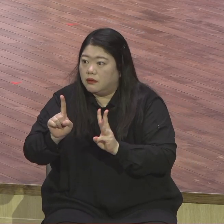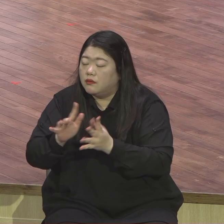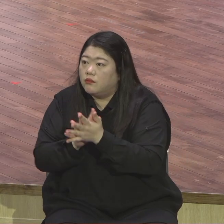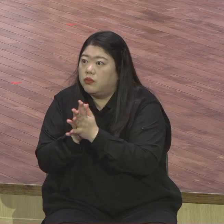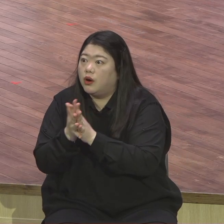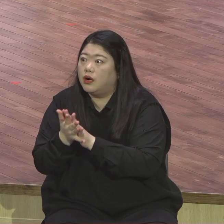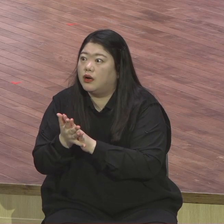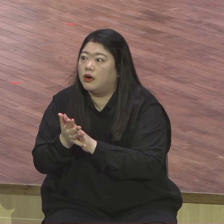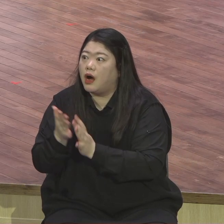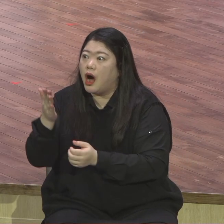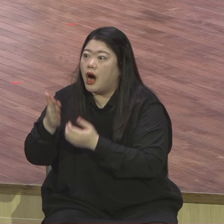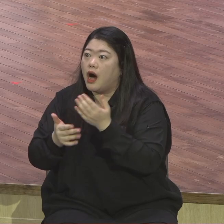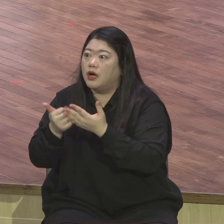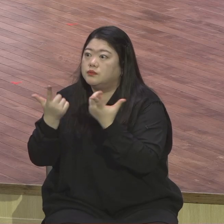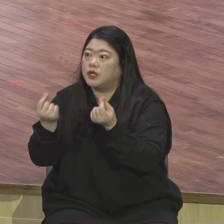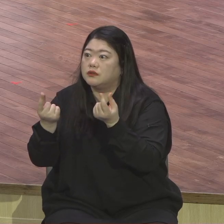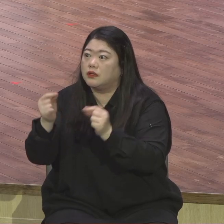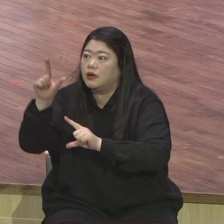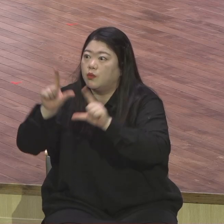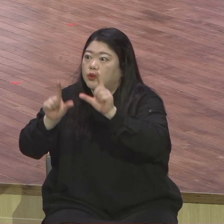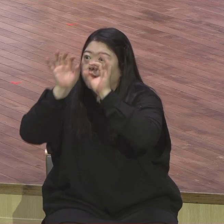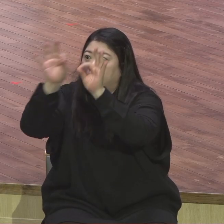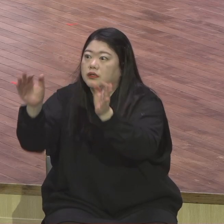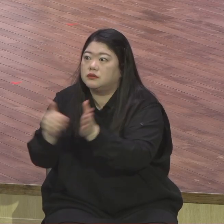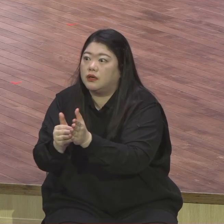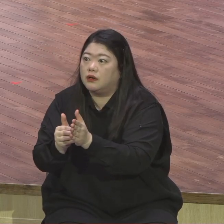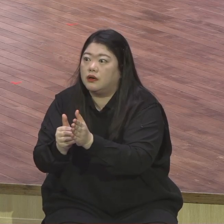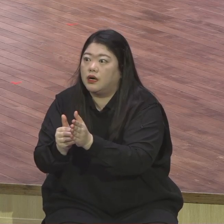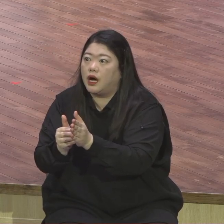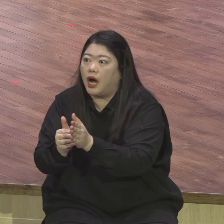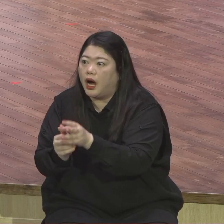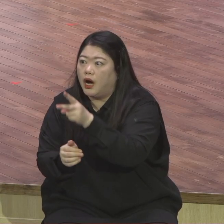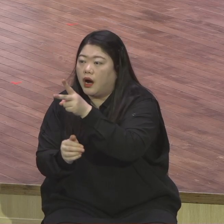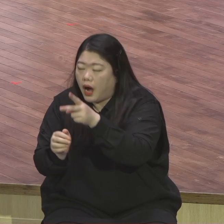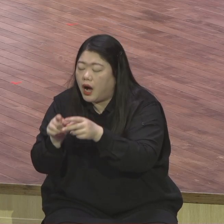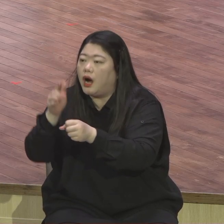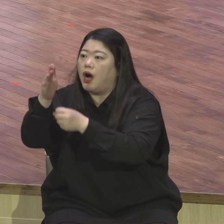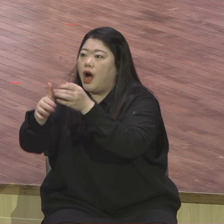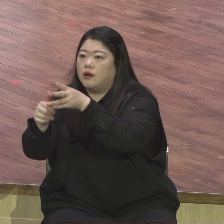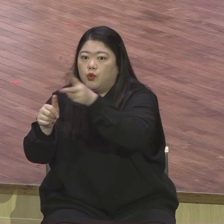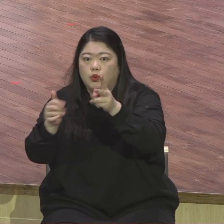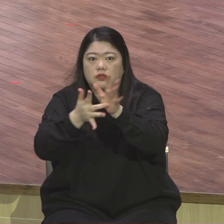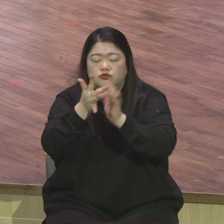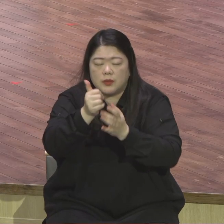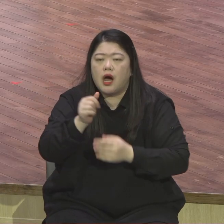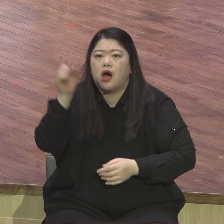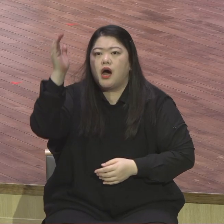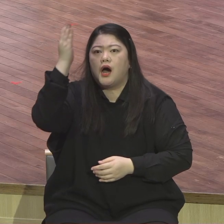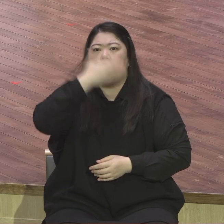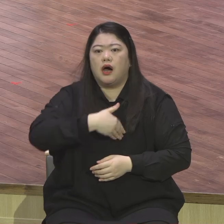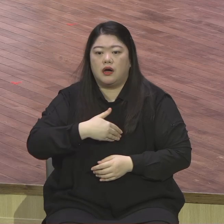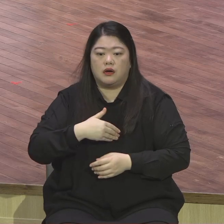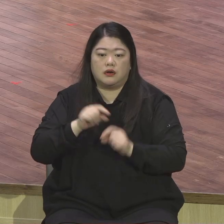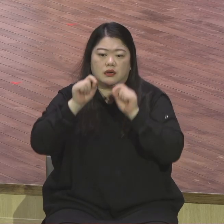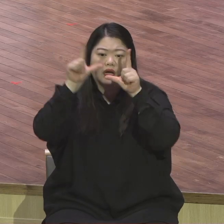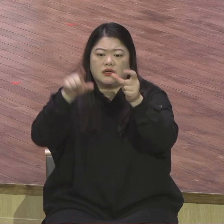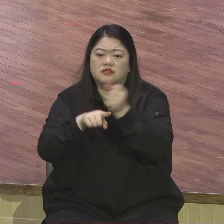임하게 될 부활 그리고 성천 그리고 재림의 영광스러운 미래를 그렇게